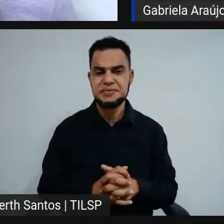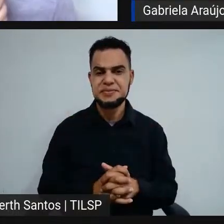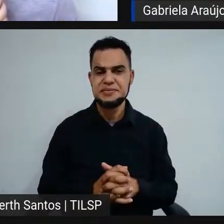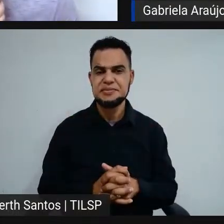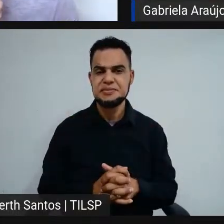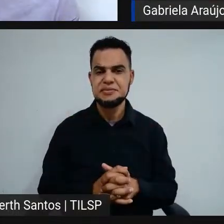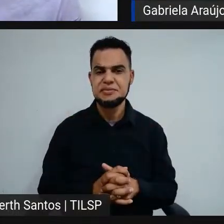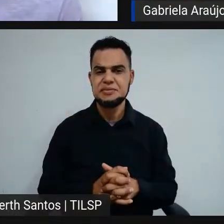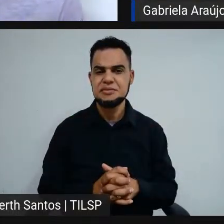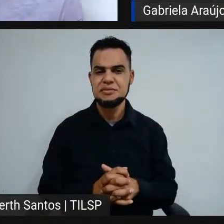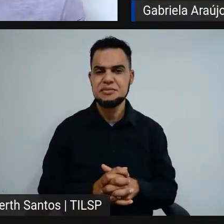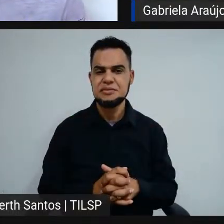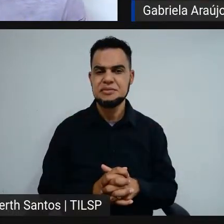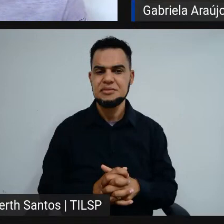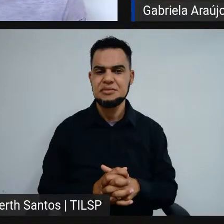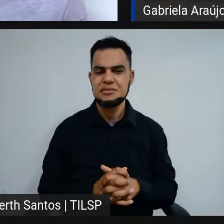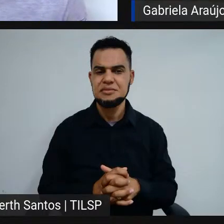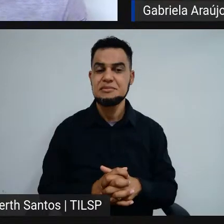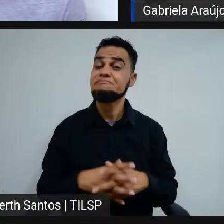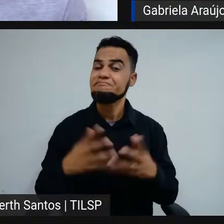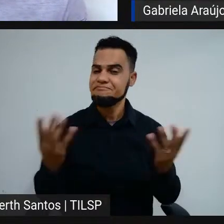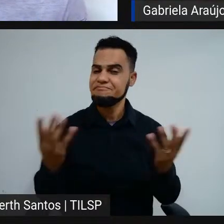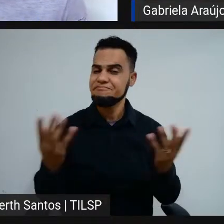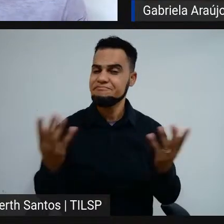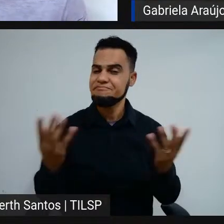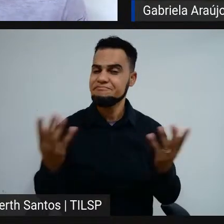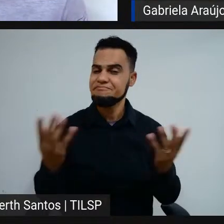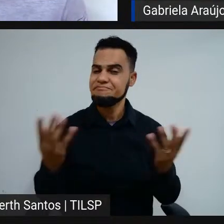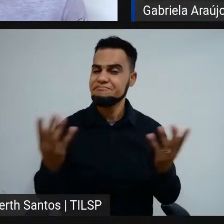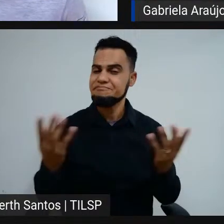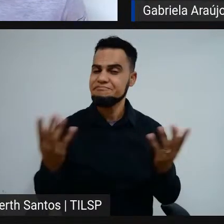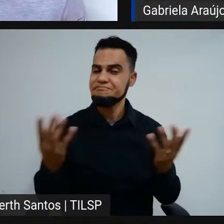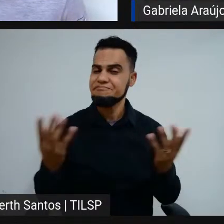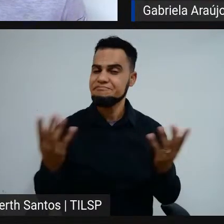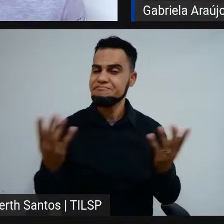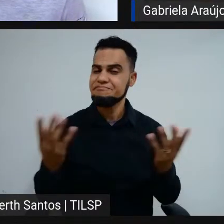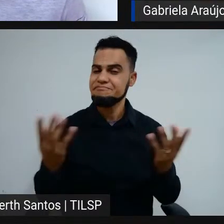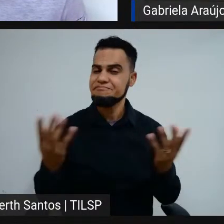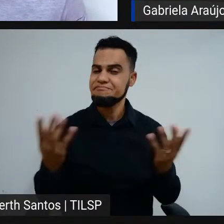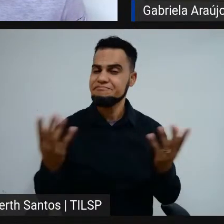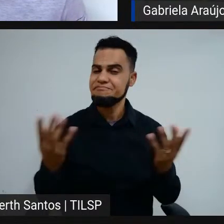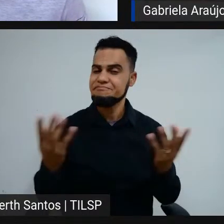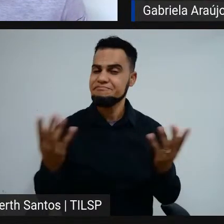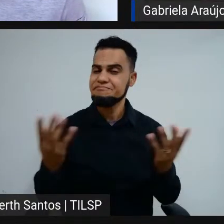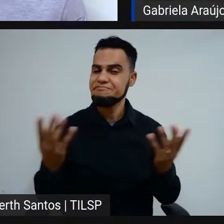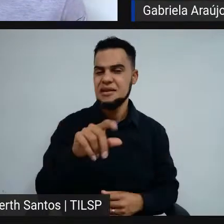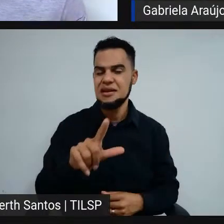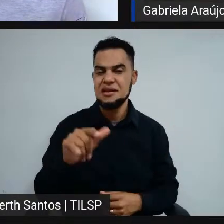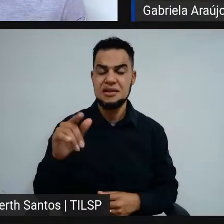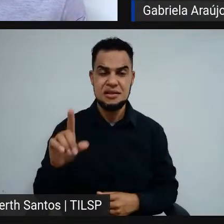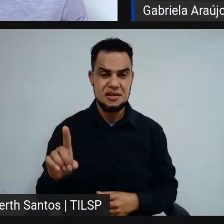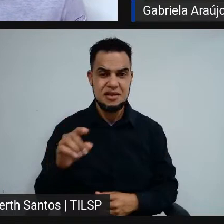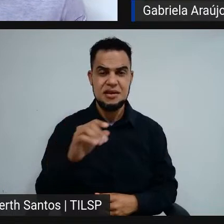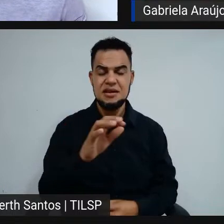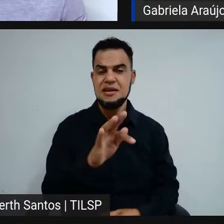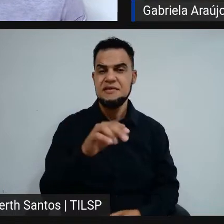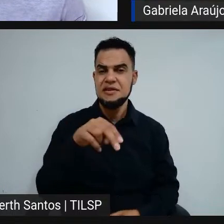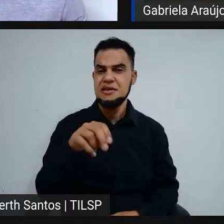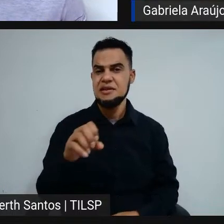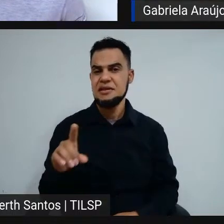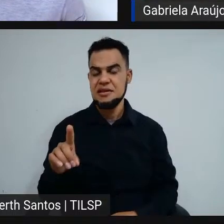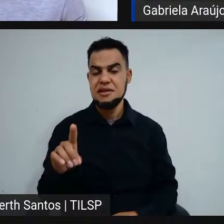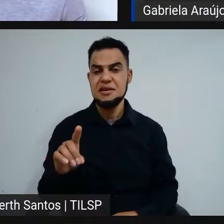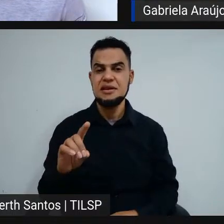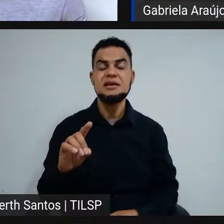Certo. Foi o concurso do, acho que, PNLD e do FNDE, chamado Sua Arte